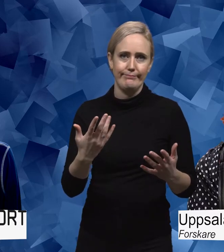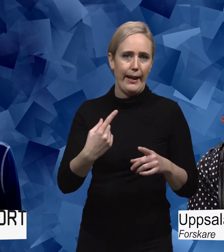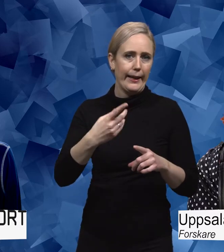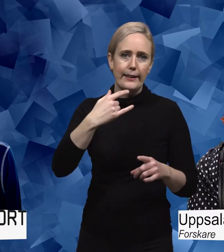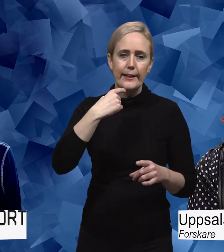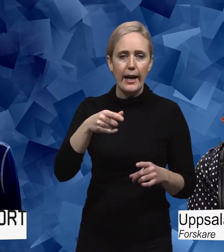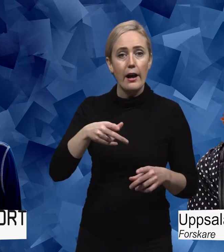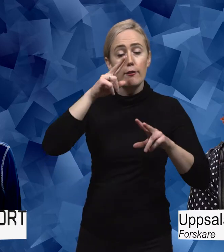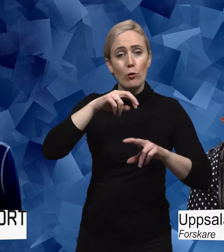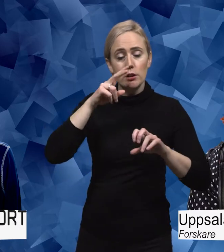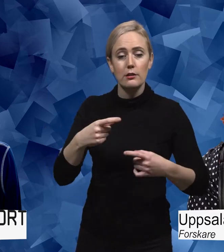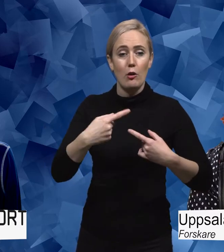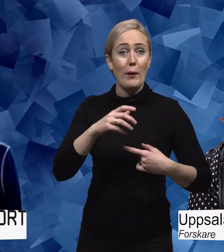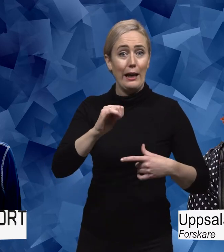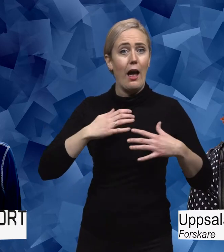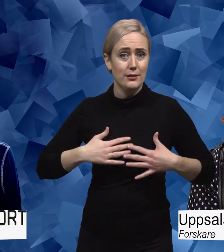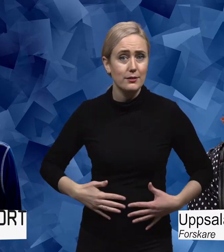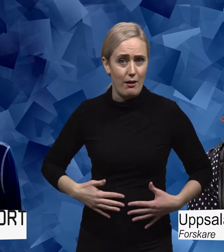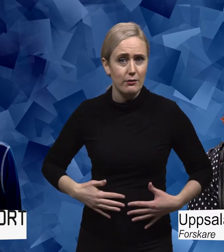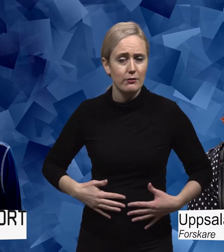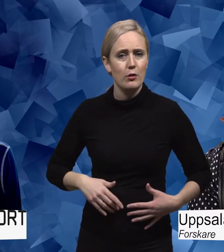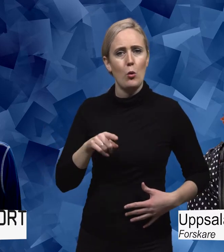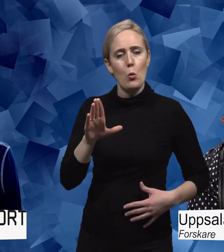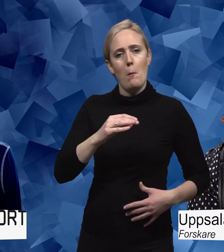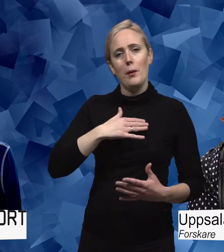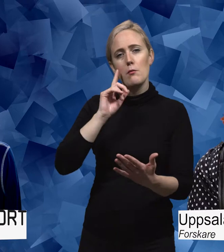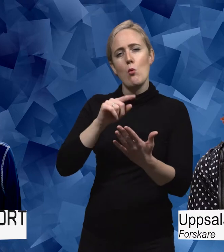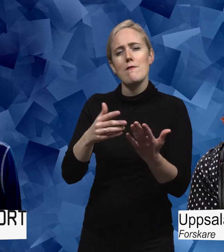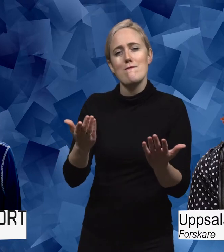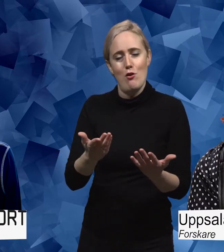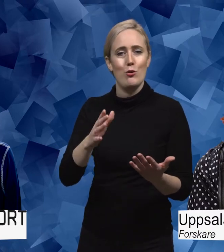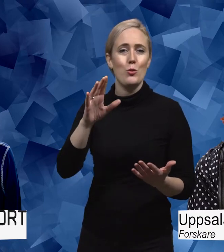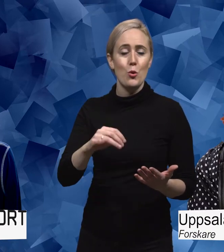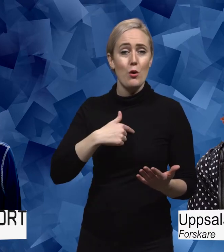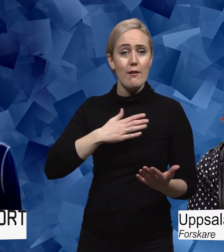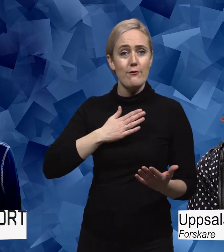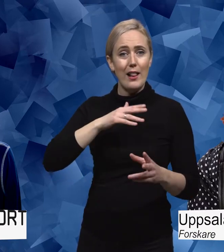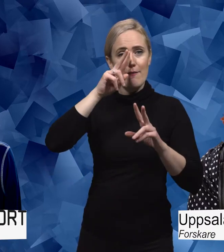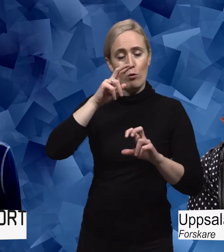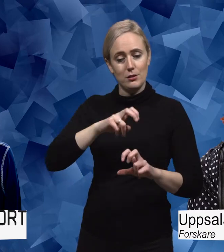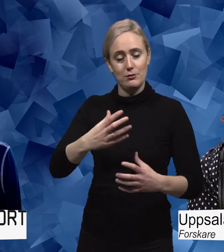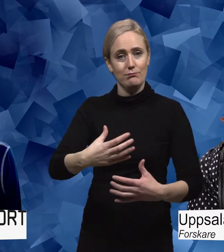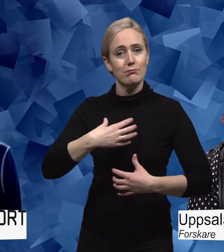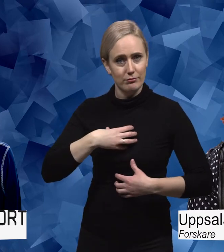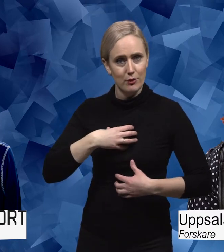är forskningen kring e-hälsa. Och med ambitionen då att bli forskare för att kunna prata med forskare på